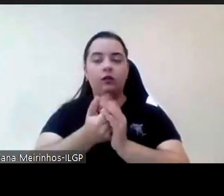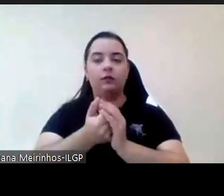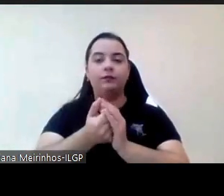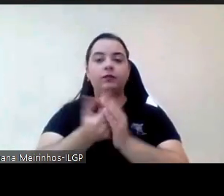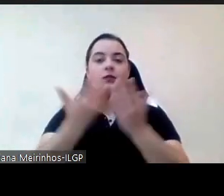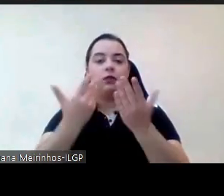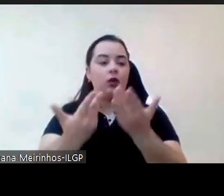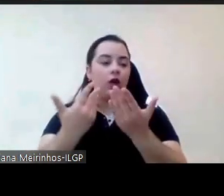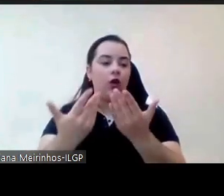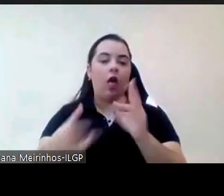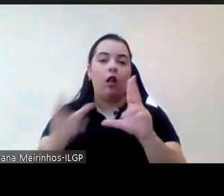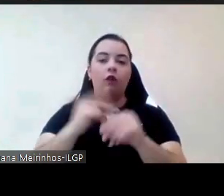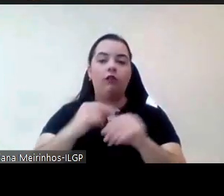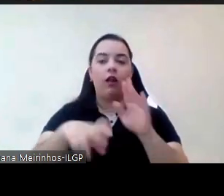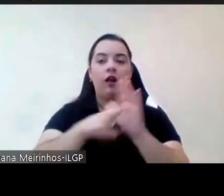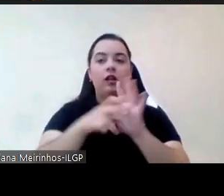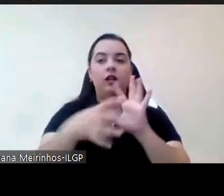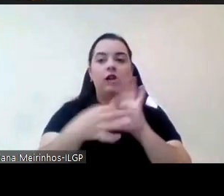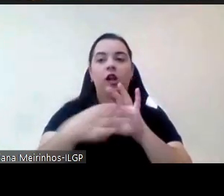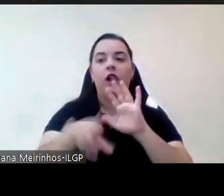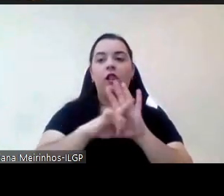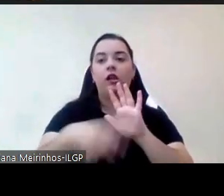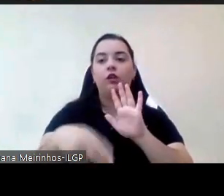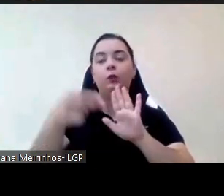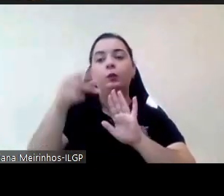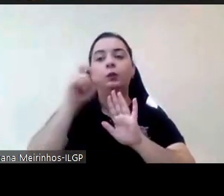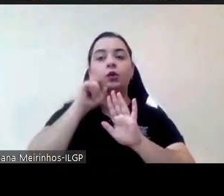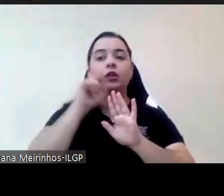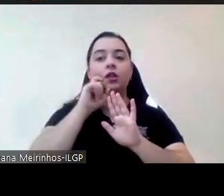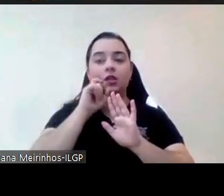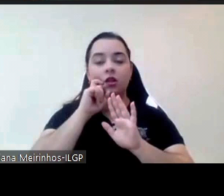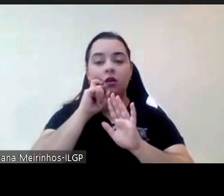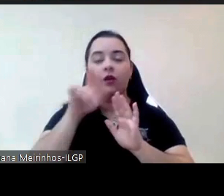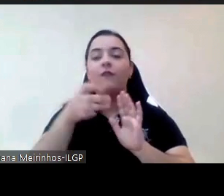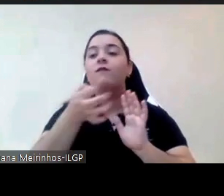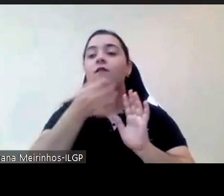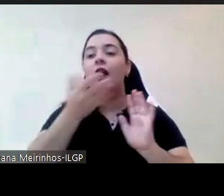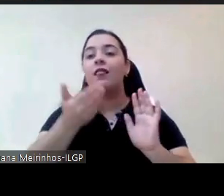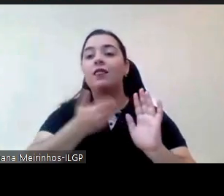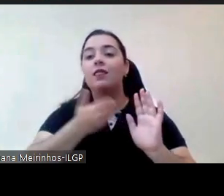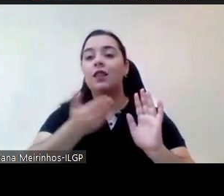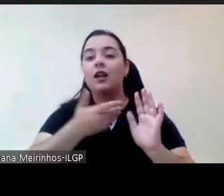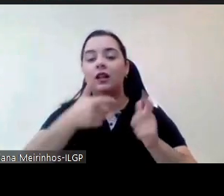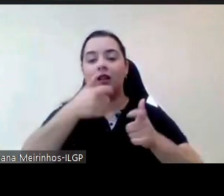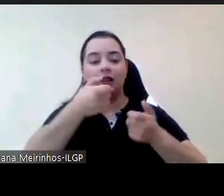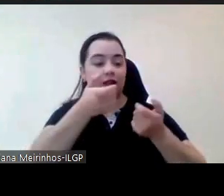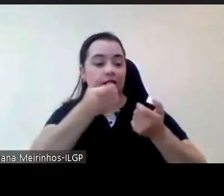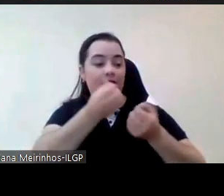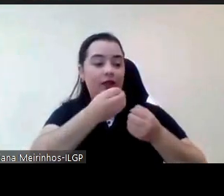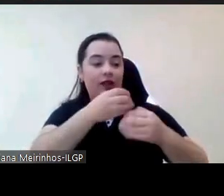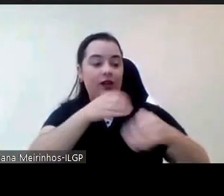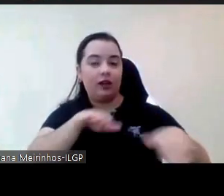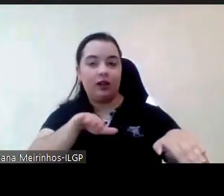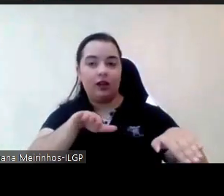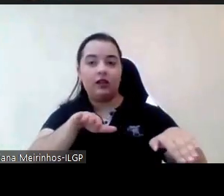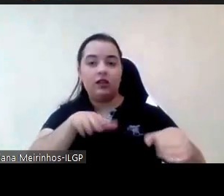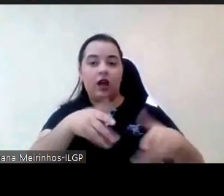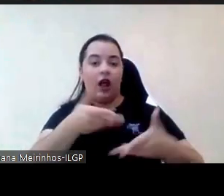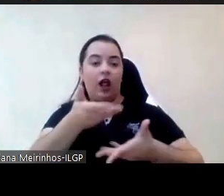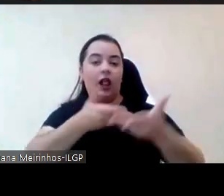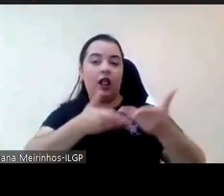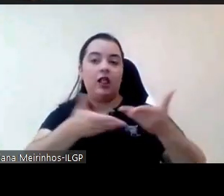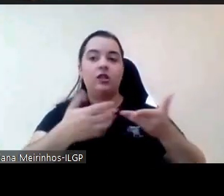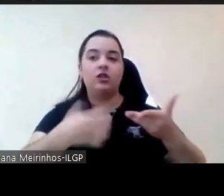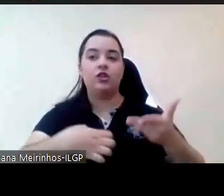proteção que falam do direito da criança à preservação das suas relações afetivas profundas e isso é